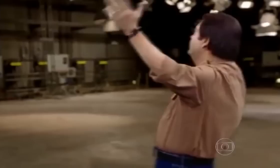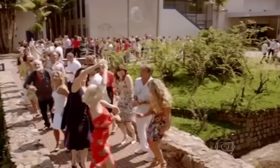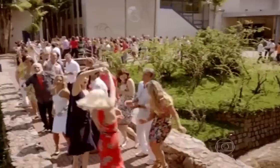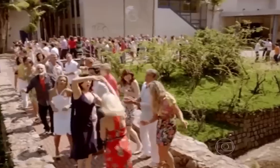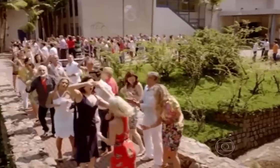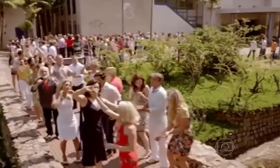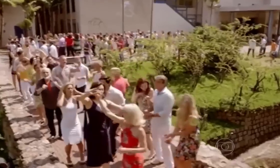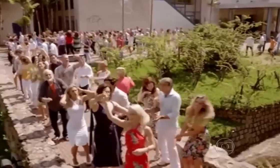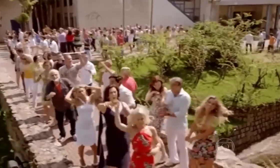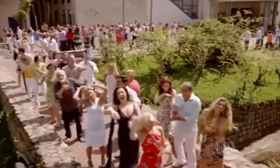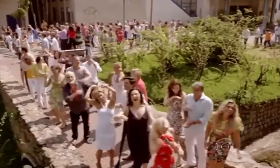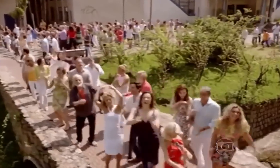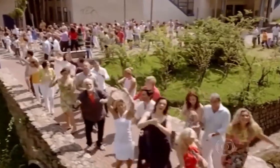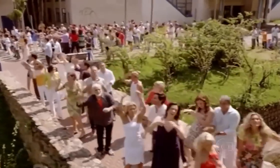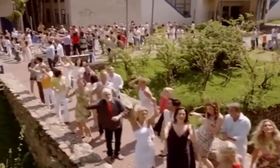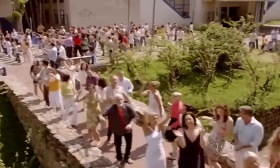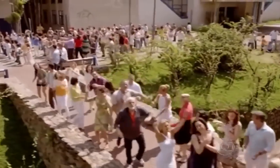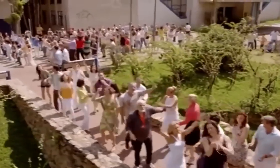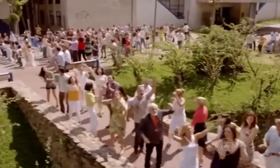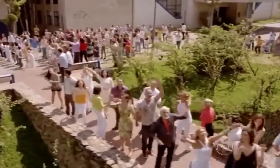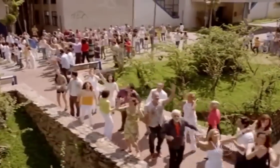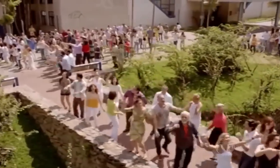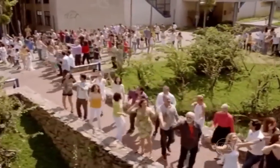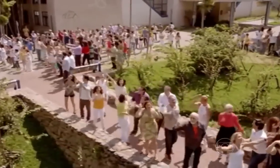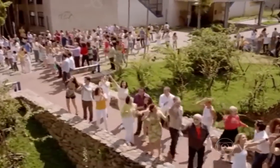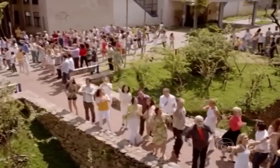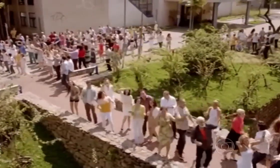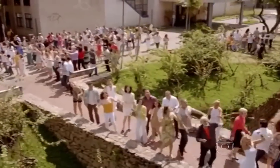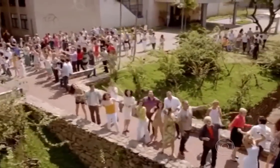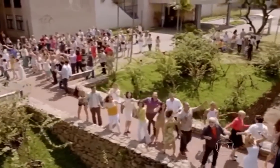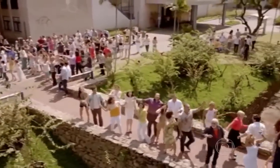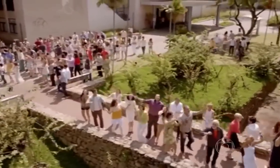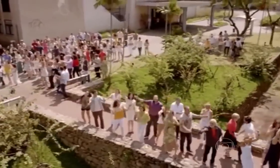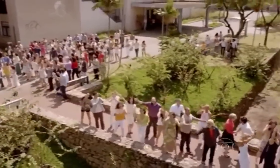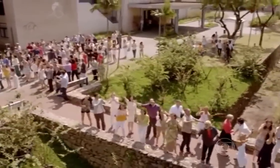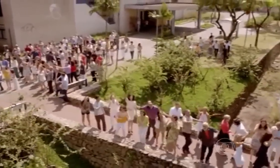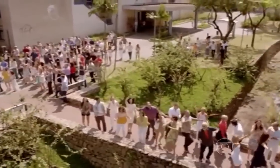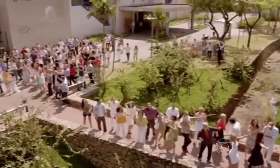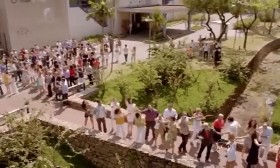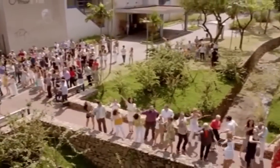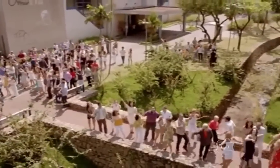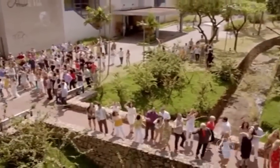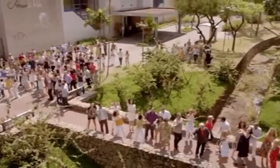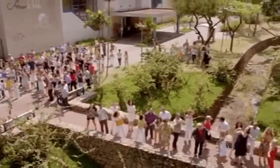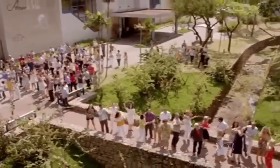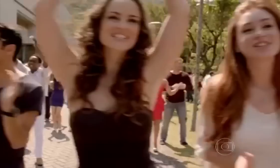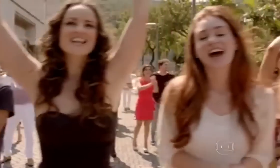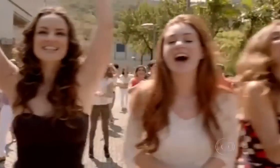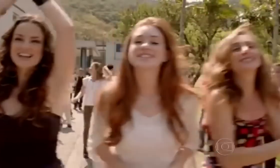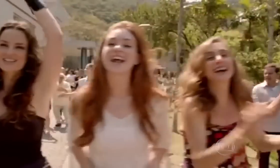Hoje é um novo dia de um novo tempo que começou Nesses novos dias, as